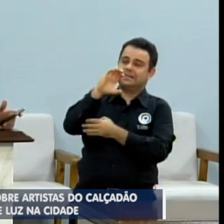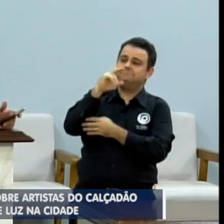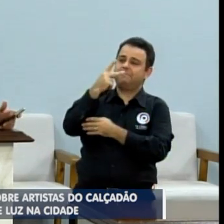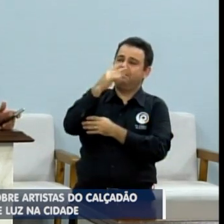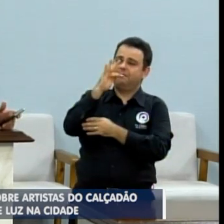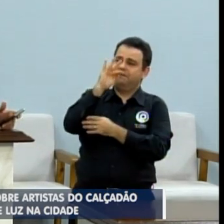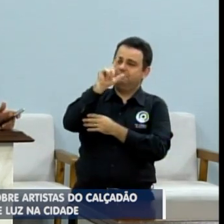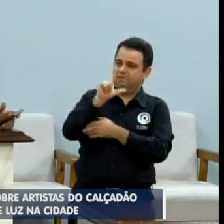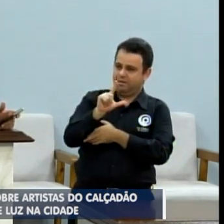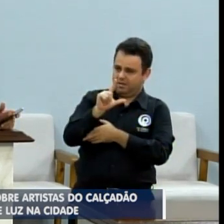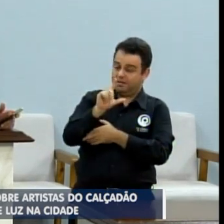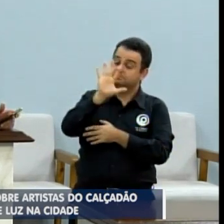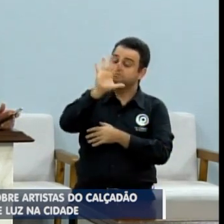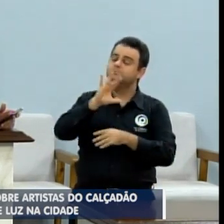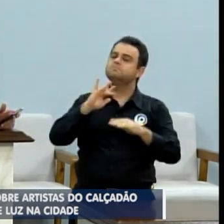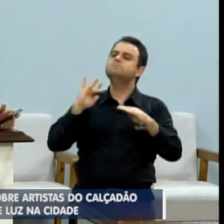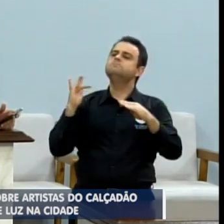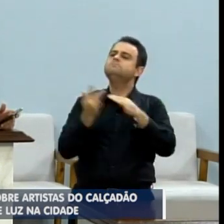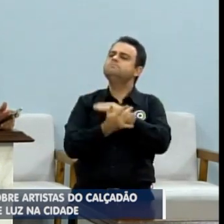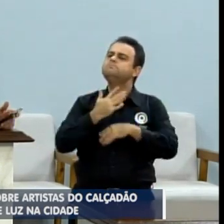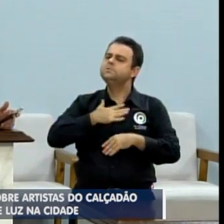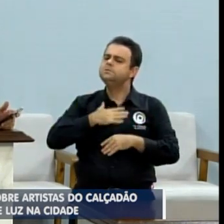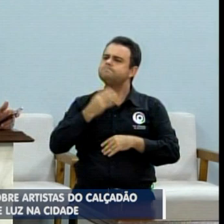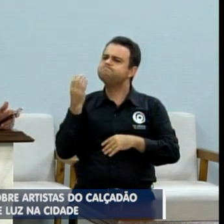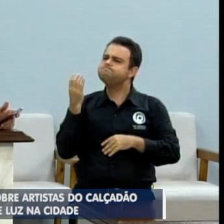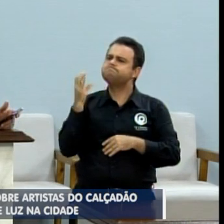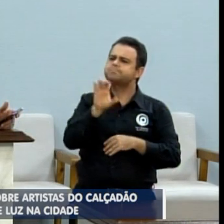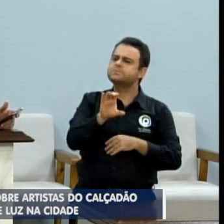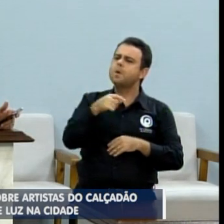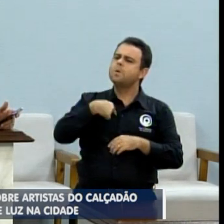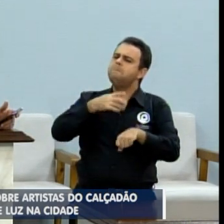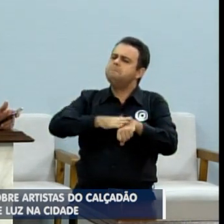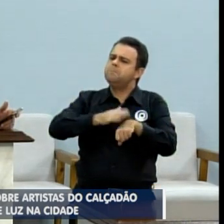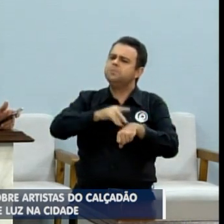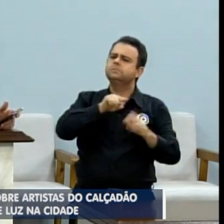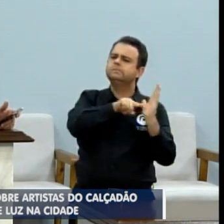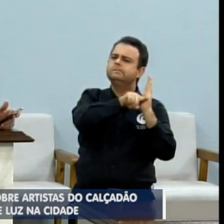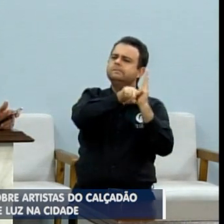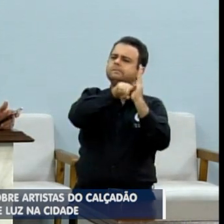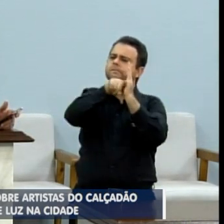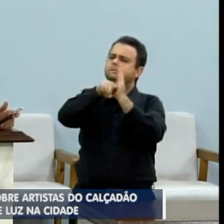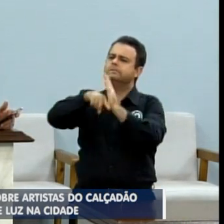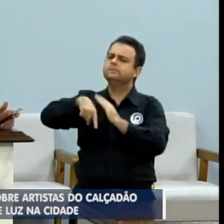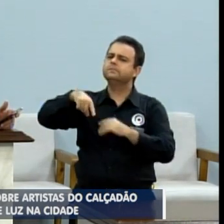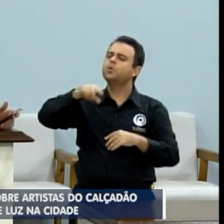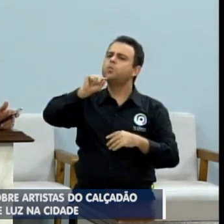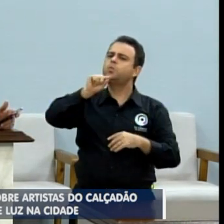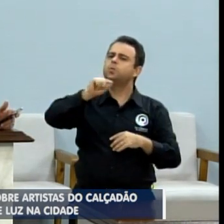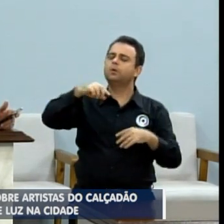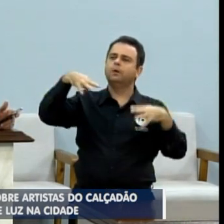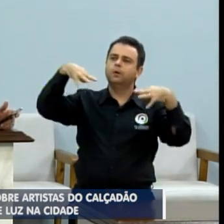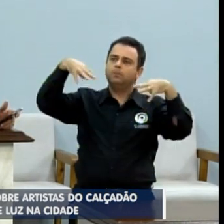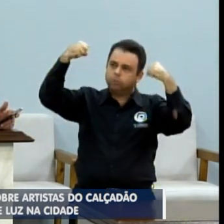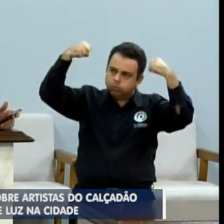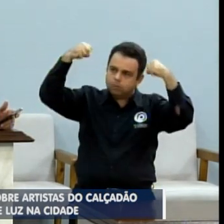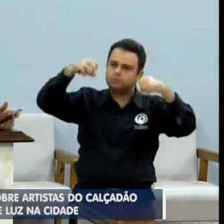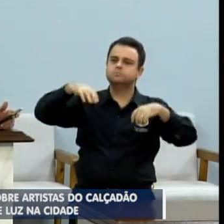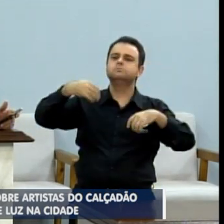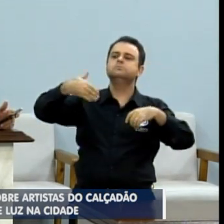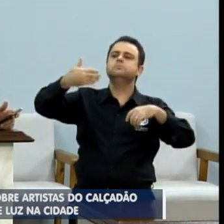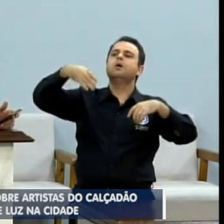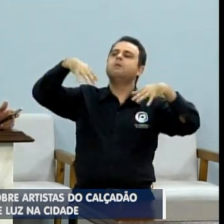uma pesquisa ali nas minhas redes sociais, a queda de energia com frequência vem ocorrendo